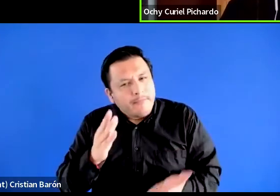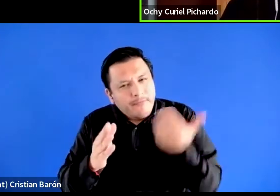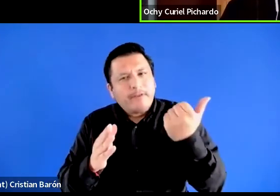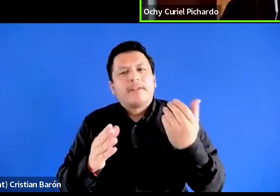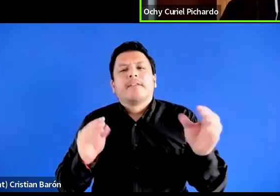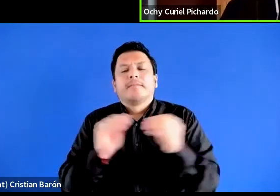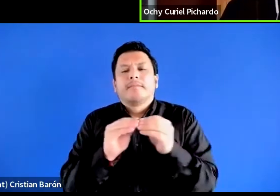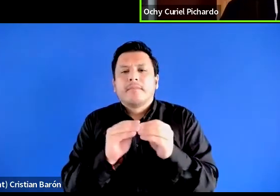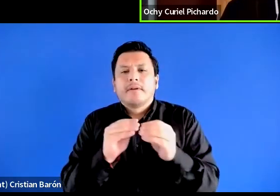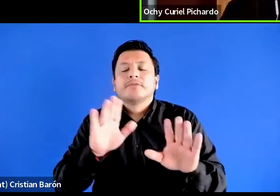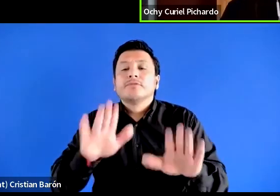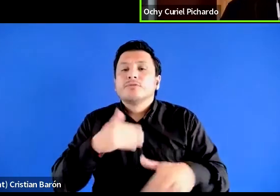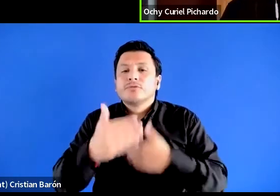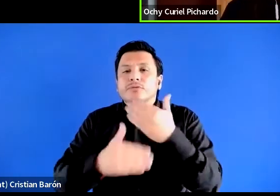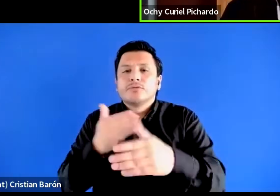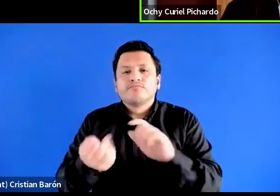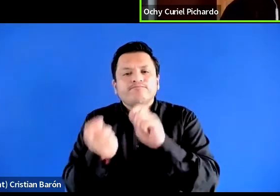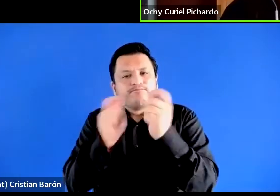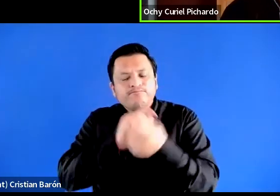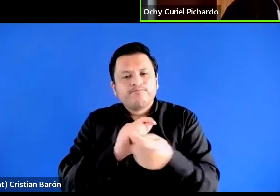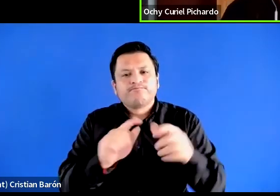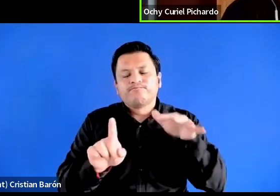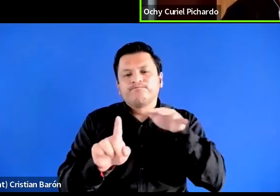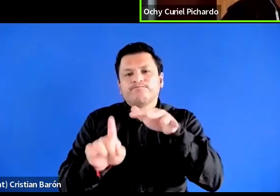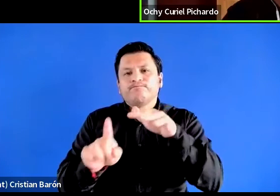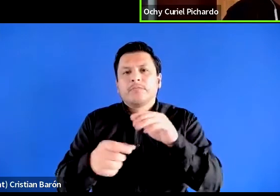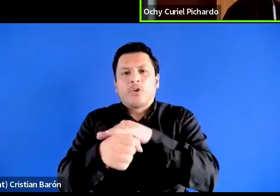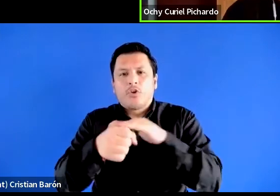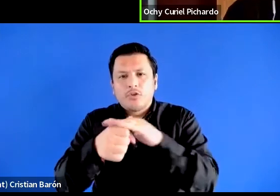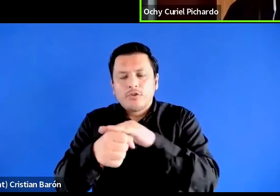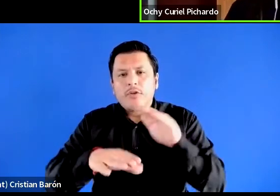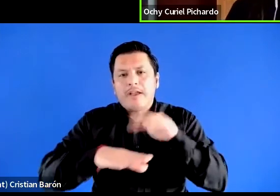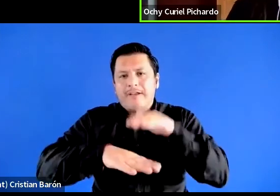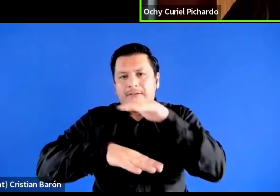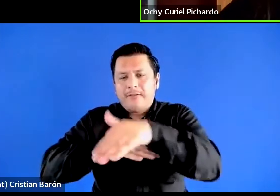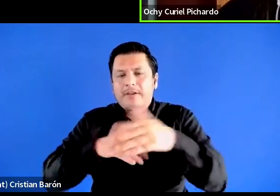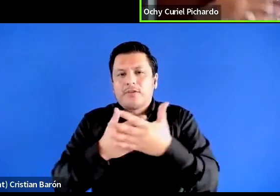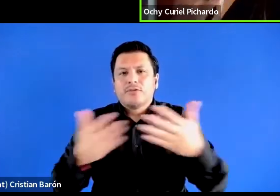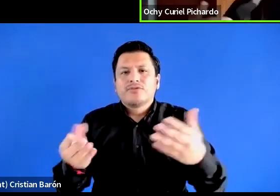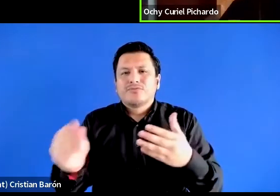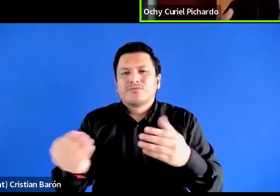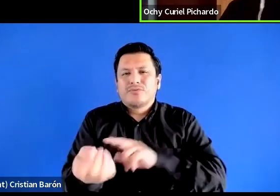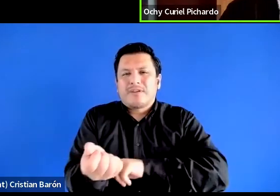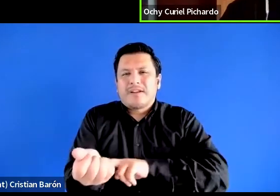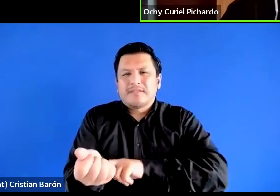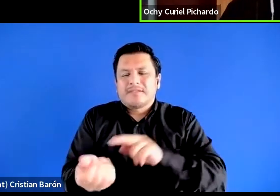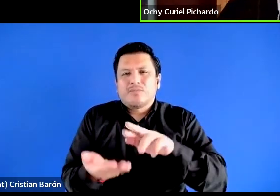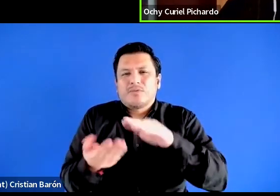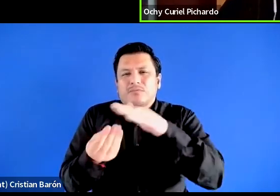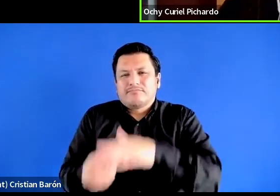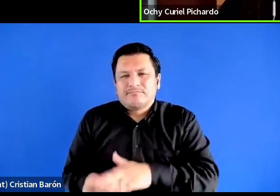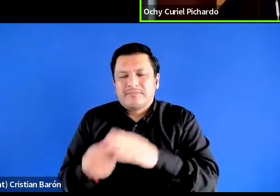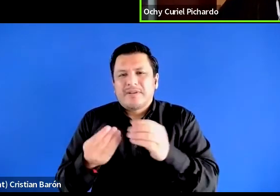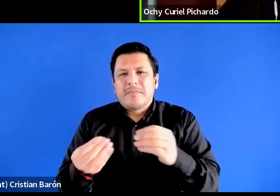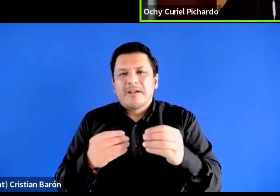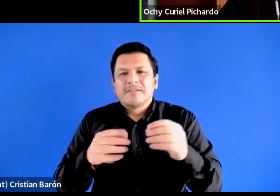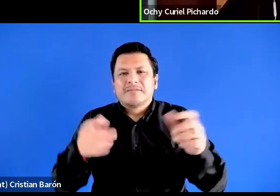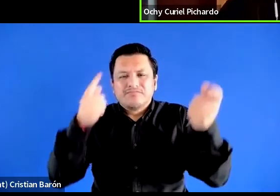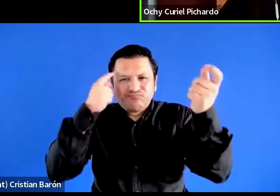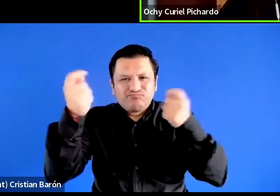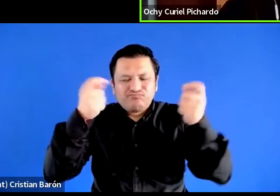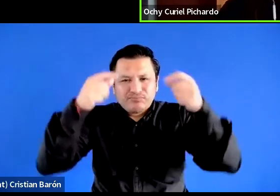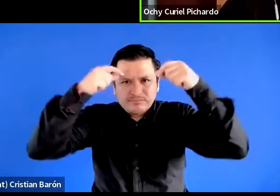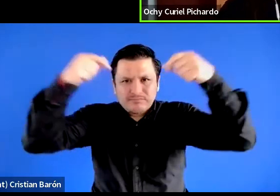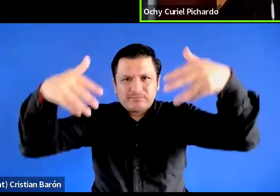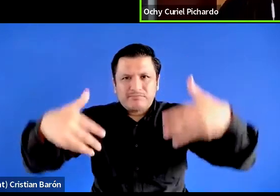las condiciones y los efectos, digamos, tanto del racismo estructural como toda la matriz de poder. Y yo creo que